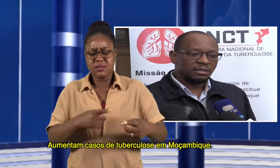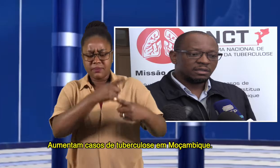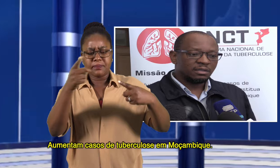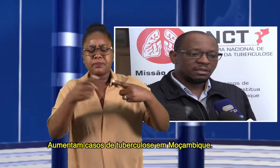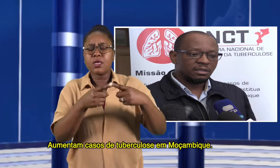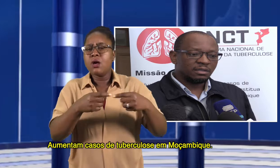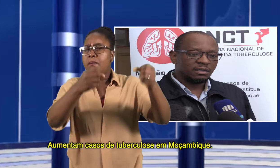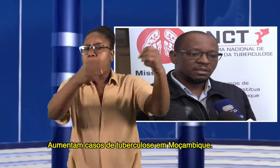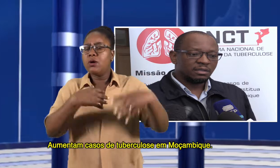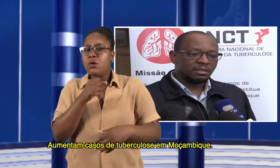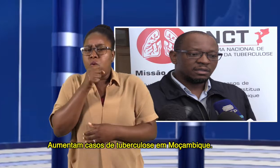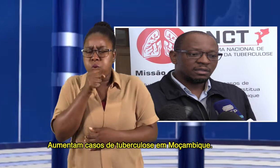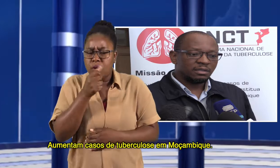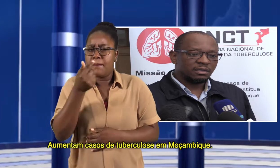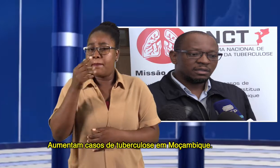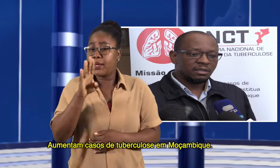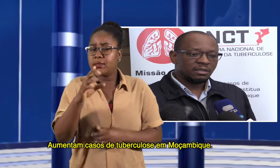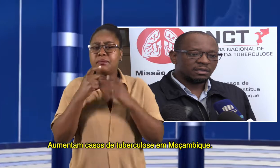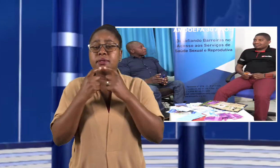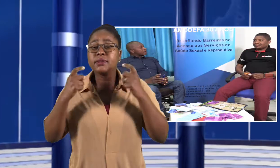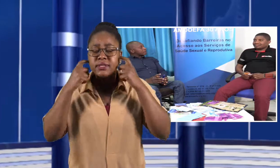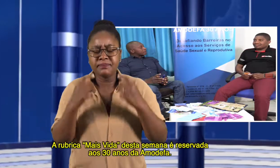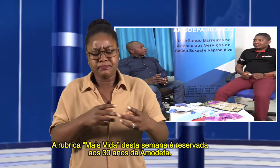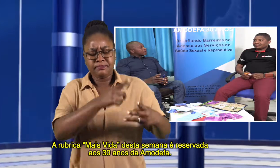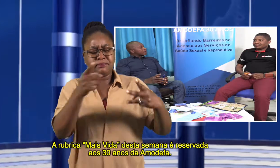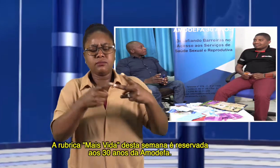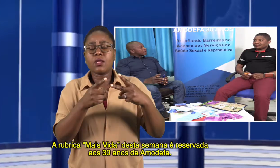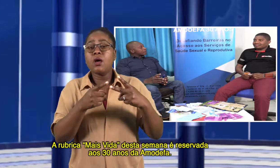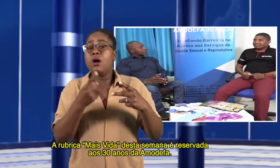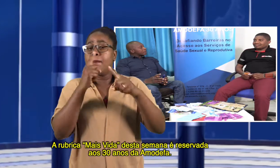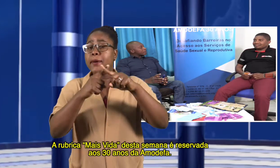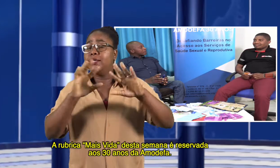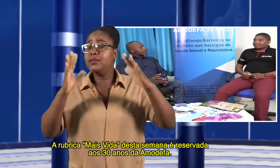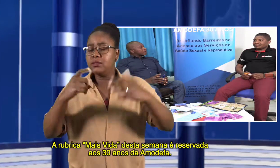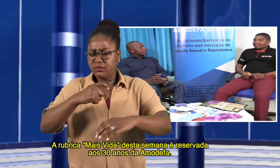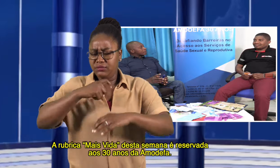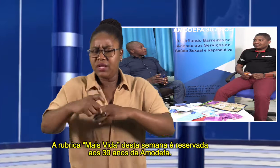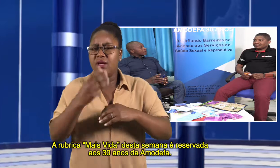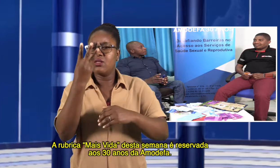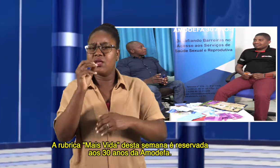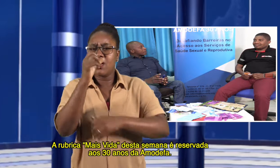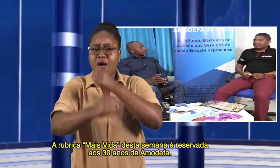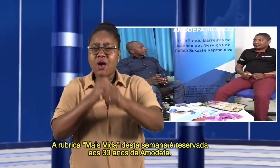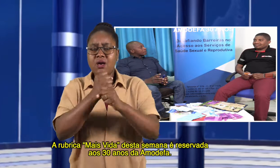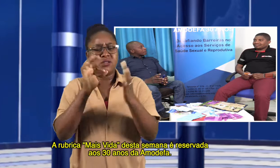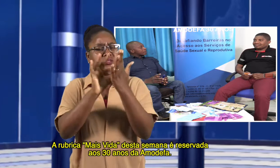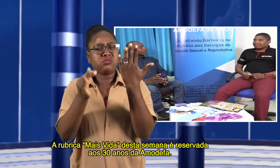Aumentam casos de tuberculose em Moçambi. A rubrica Mais Vida desta semana é reservada aos 30 anos da Amodefa.